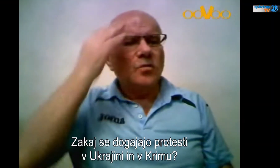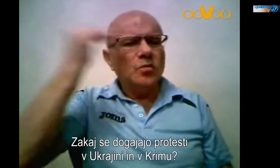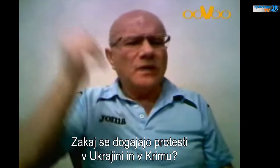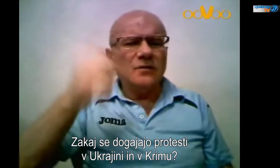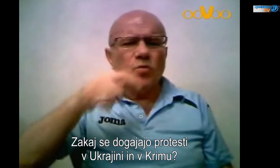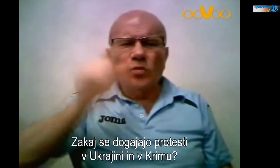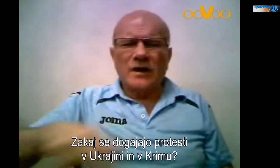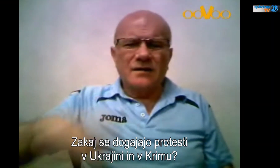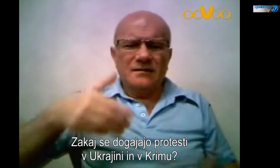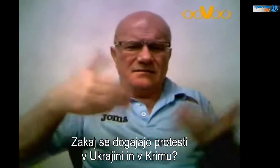Pogledajte za zaščito ruski.